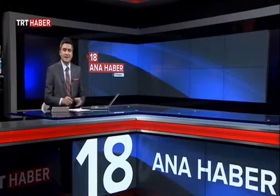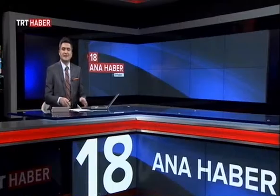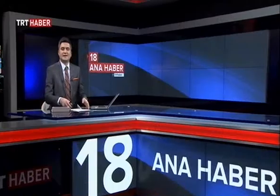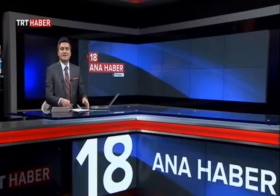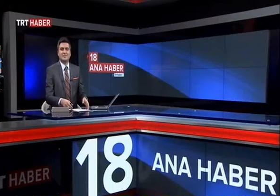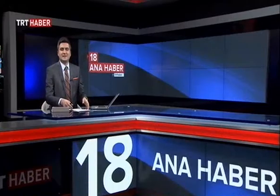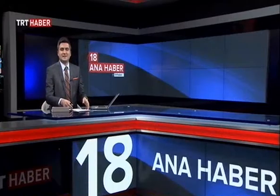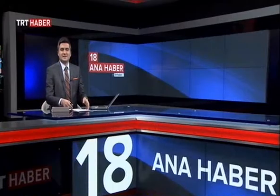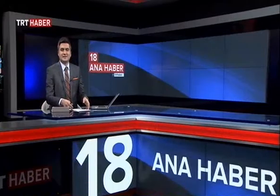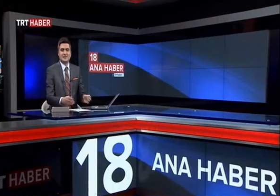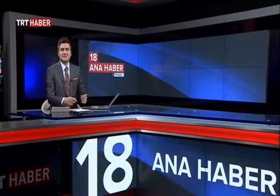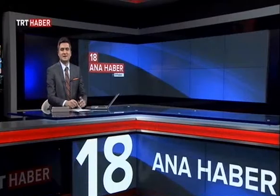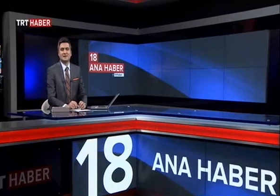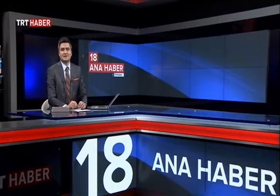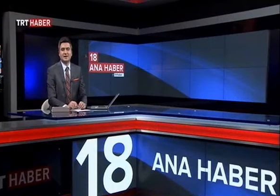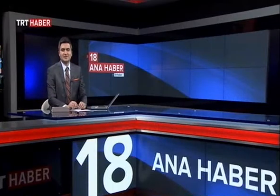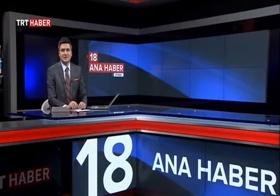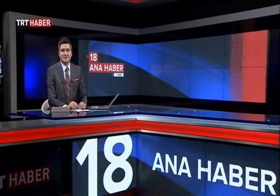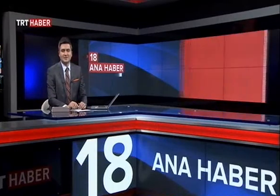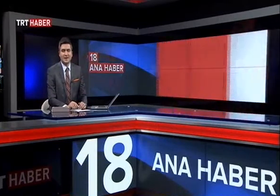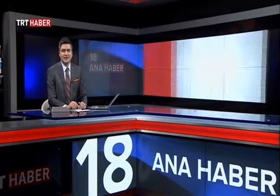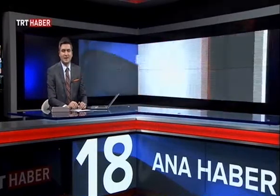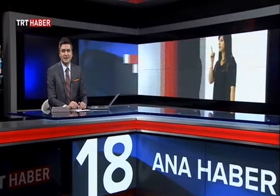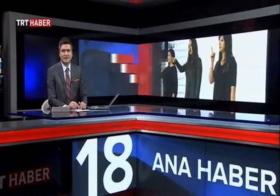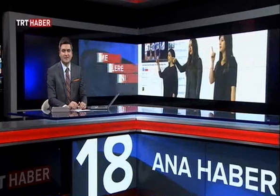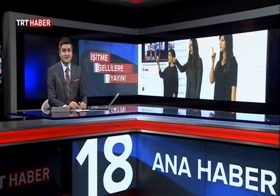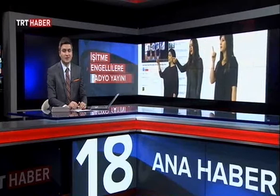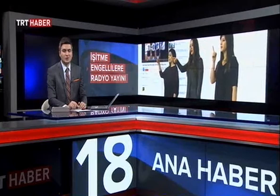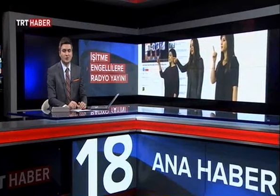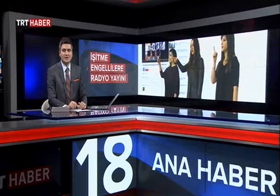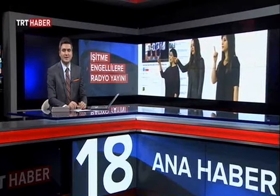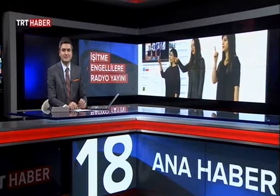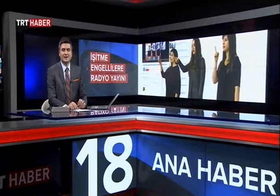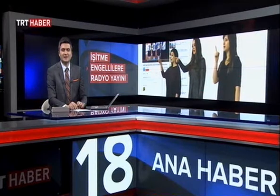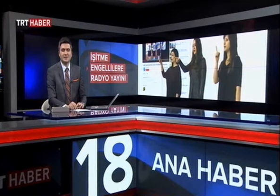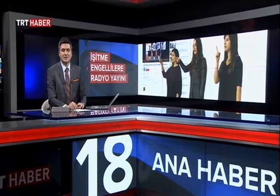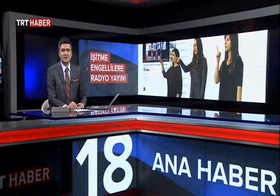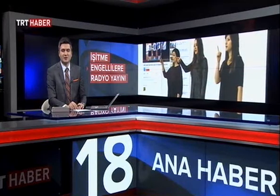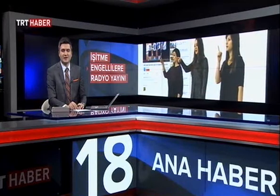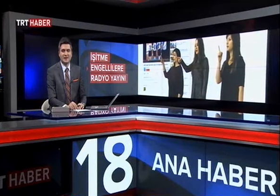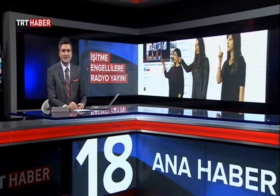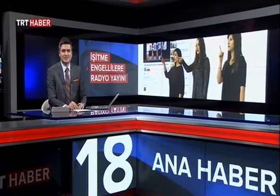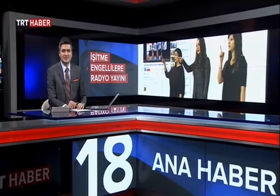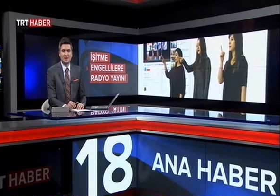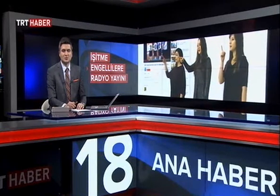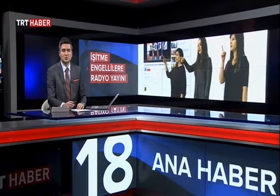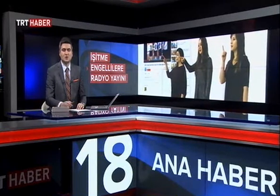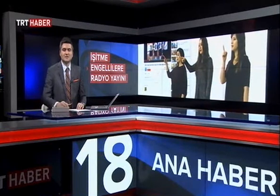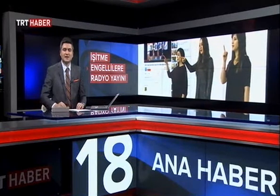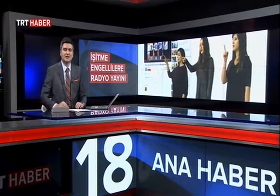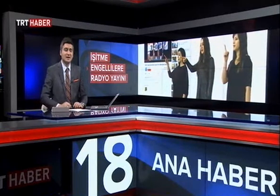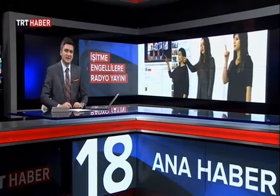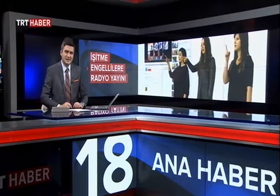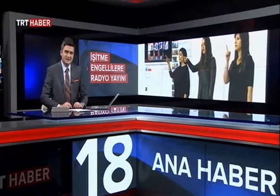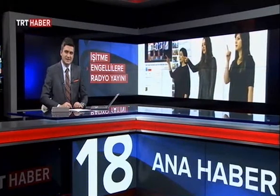TRT bir ilke daha imza attı. Artık işitme engellilerde radyo yayınlarını takip edebilecek TRT İzmir Radyosu'nunca